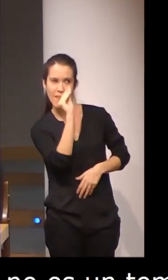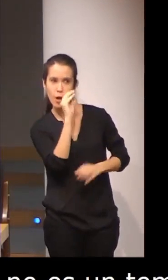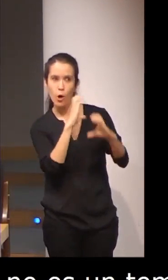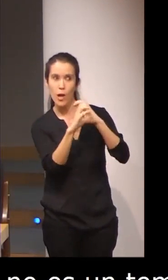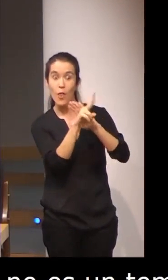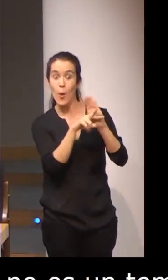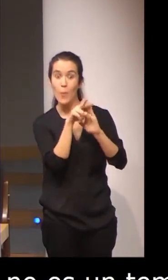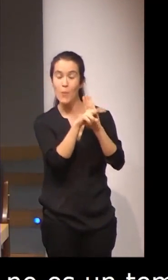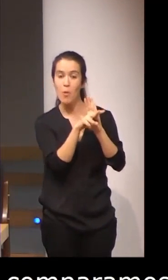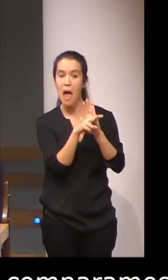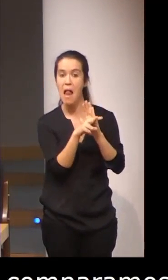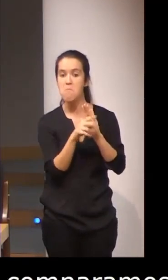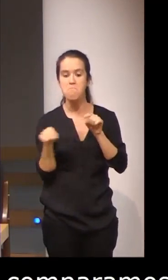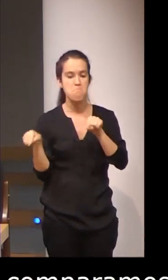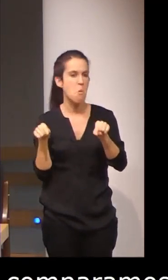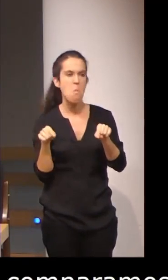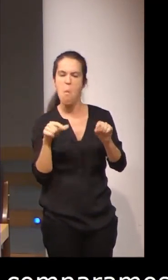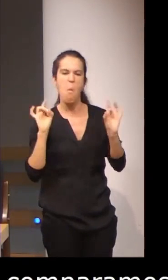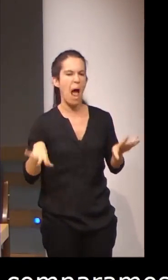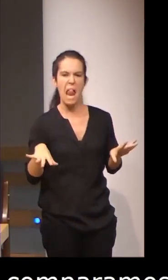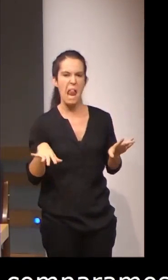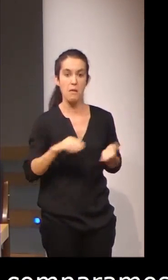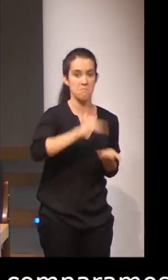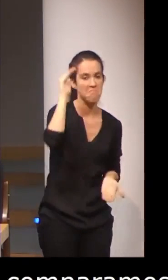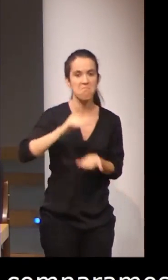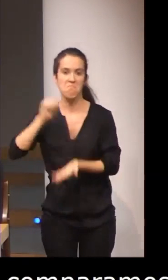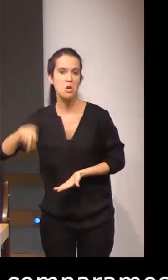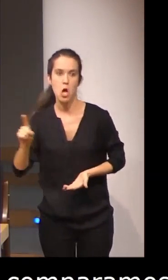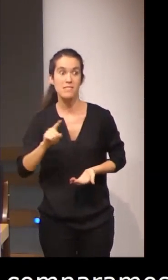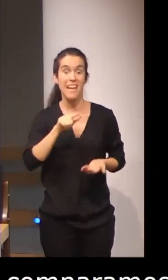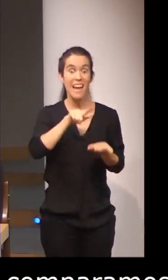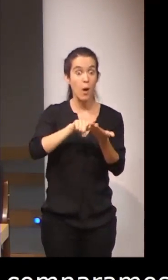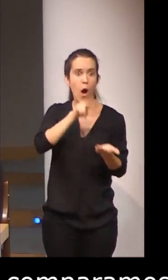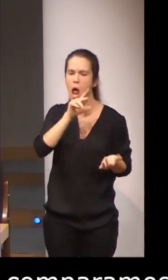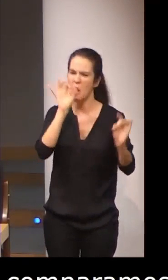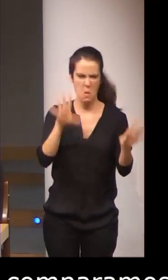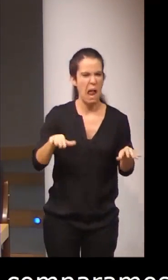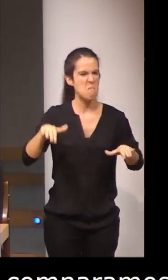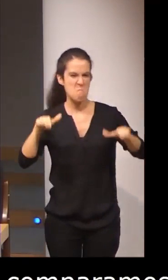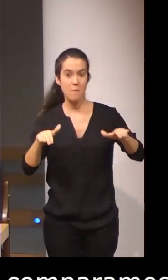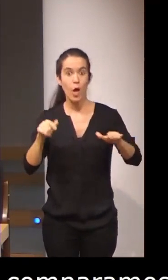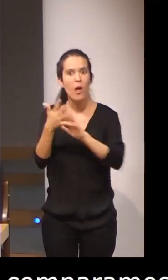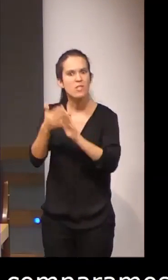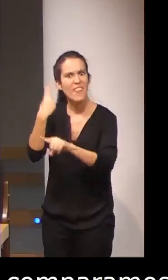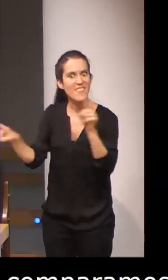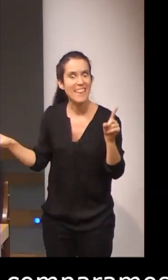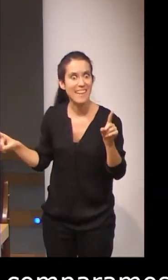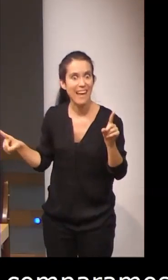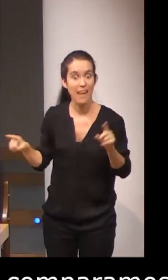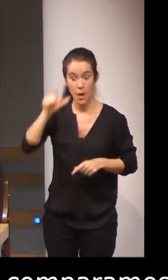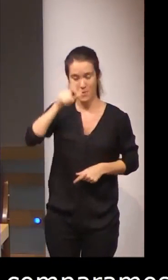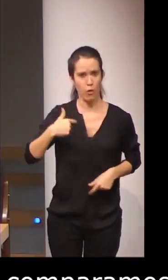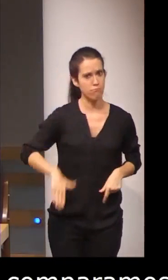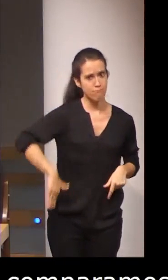comprenden los dos al mismo nivel, la lengua oral al mismo nivel, pero la lengua de signos no. Las personas asignantes